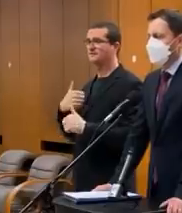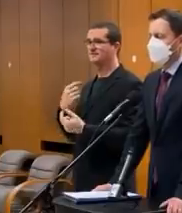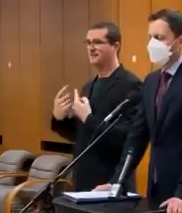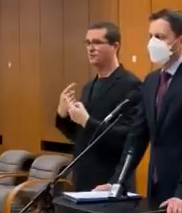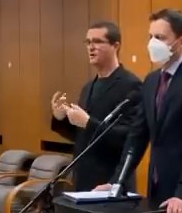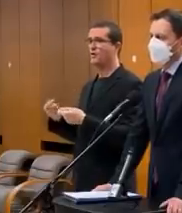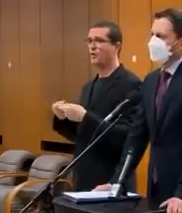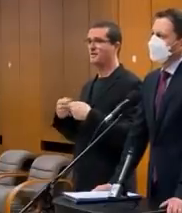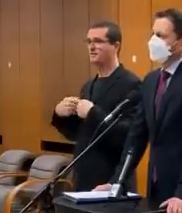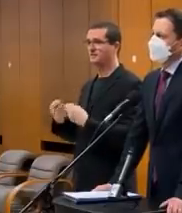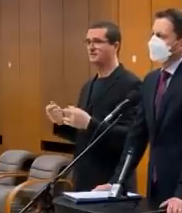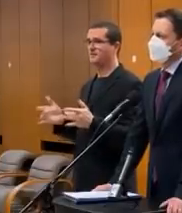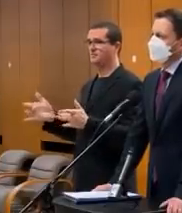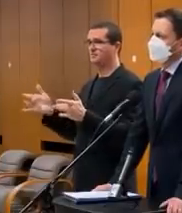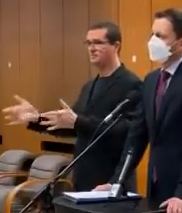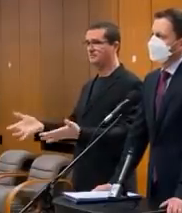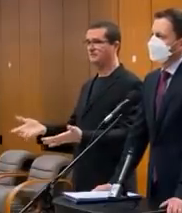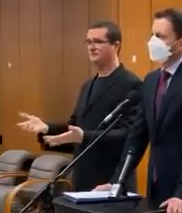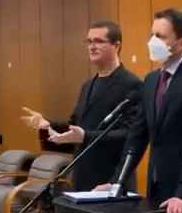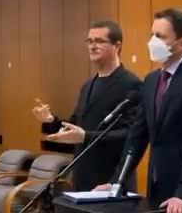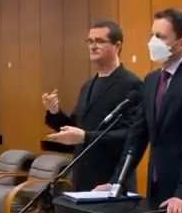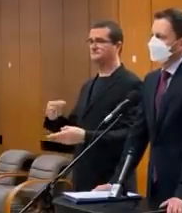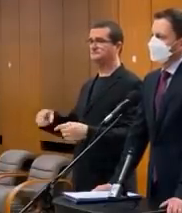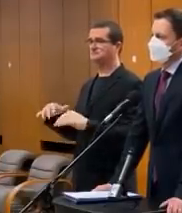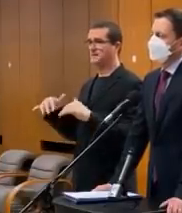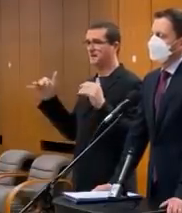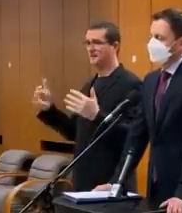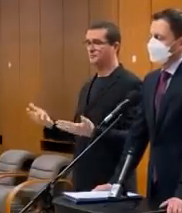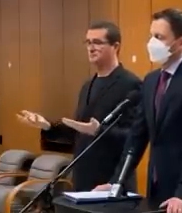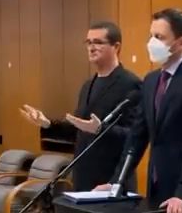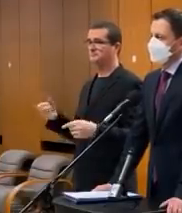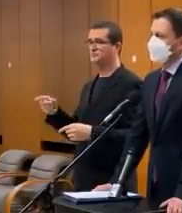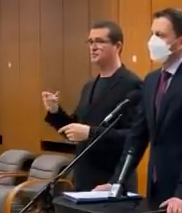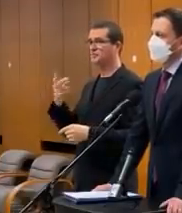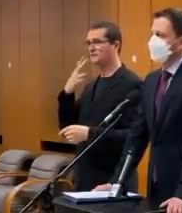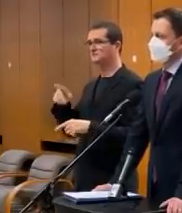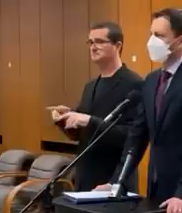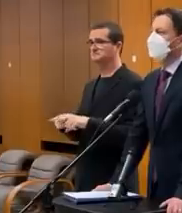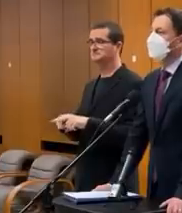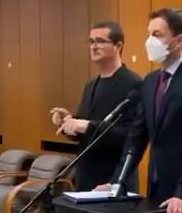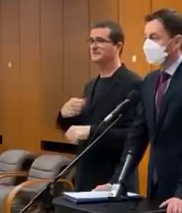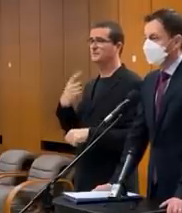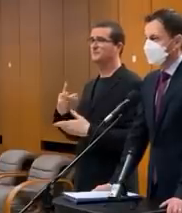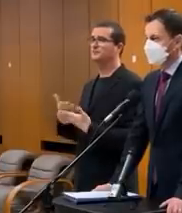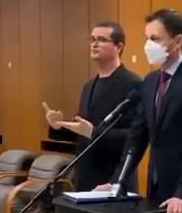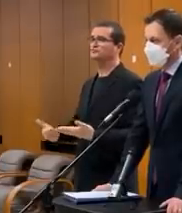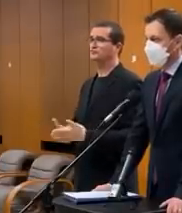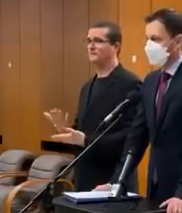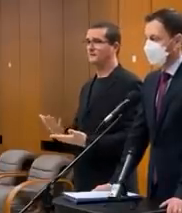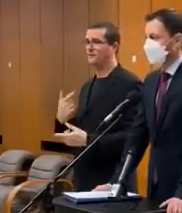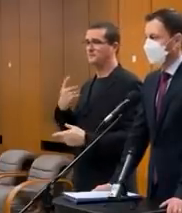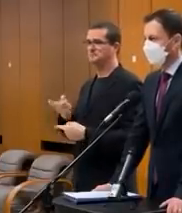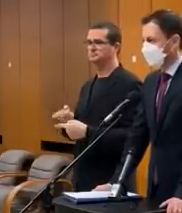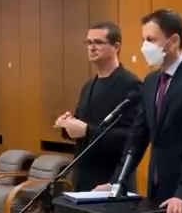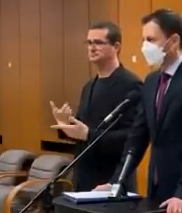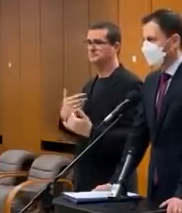sa na nich koalícia dohodnú. Odsúvajú sa na záver spolode parlamentu. Jednoducho, že to vyzerá na... Nepoviem. Nepoviem nič nové. Hovorím